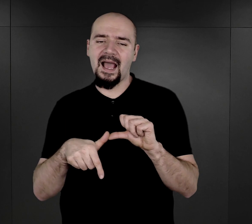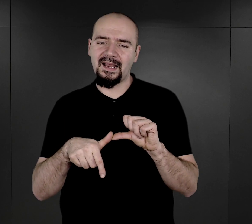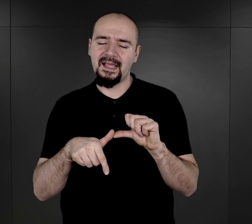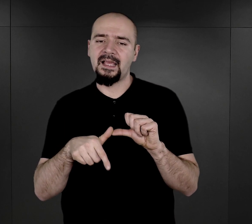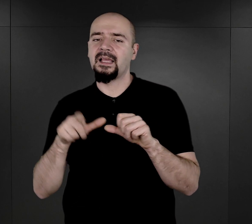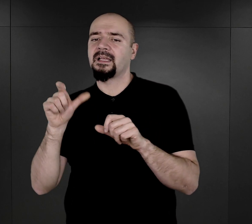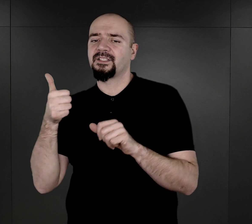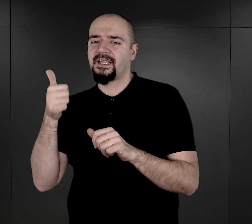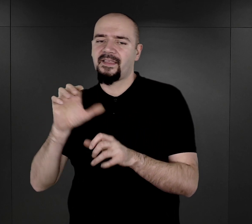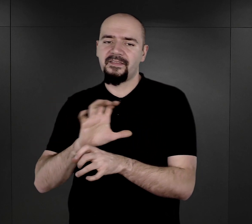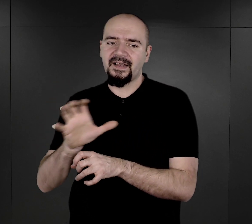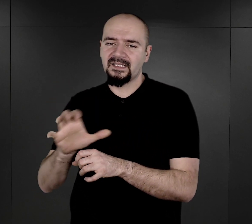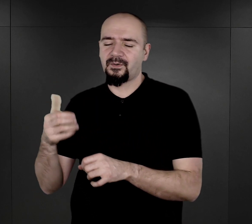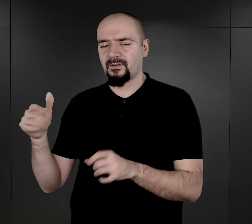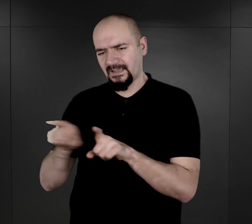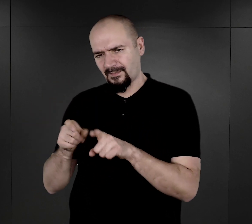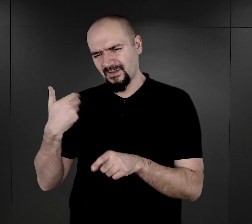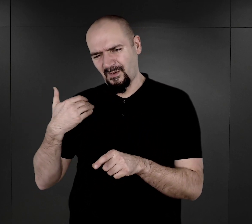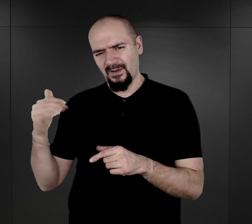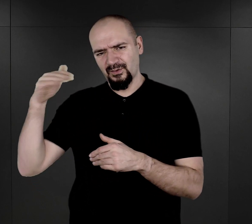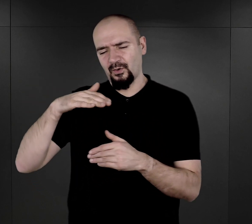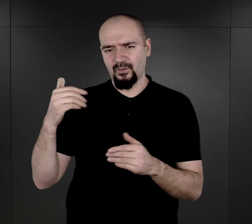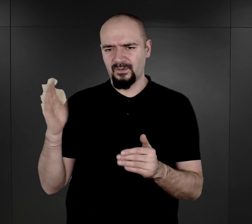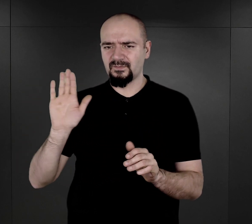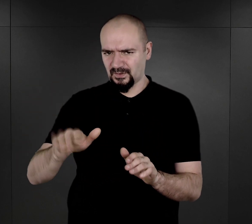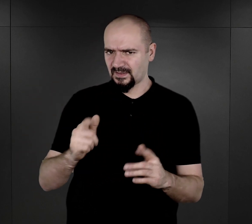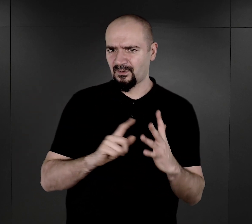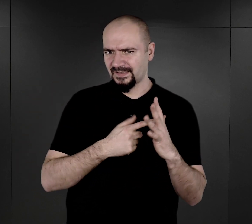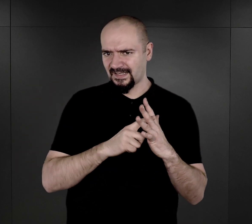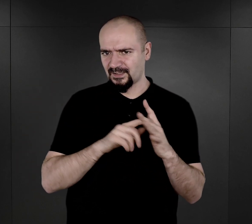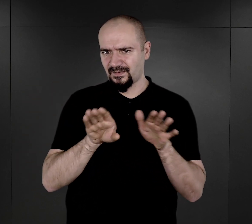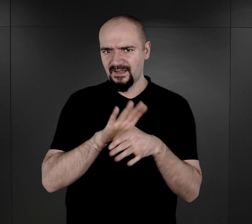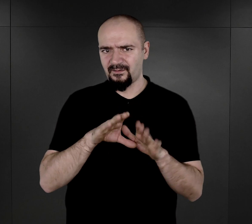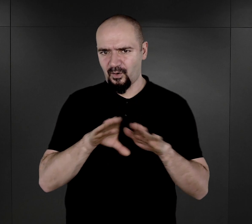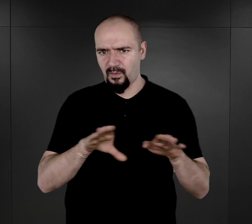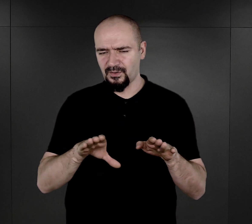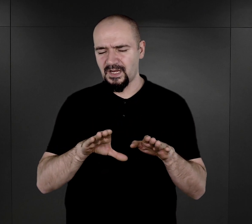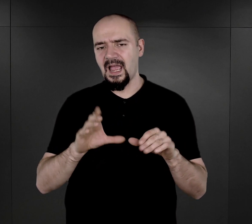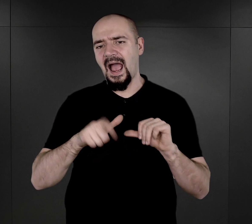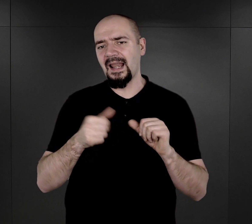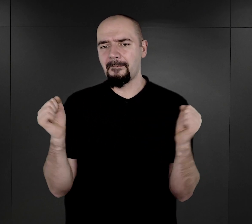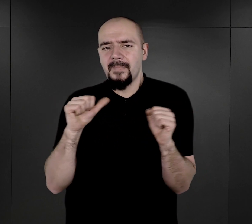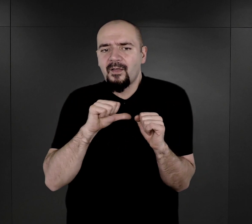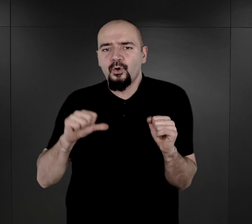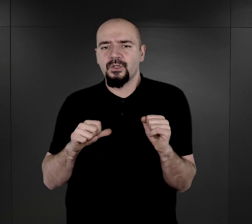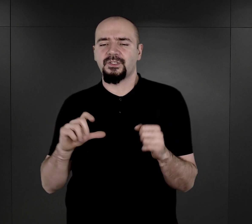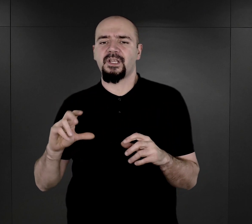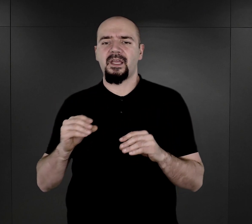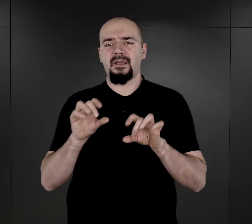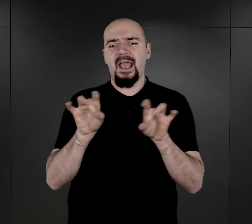transport również z Białegostoku został zarejestrowany w obozie. Ponieważ obawiano się rozprzestrzenienia tyfusu,